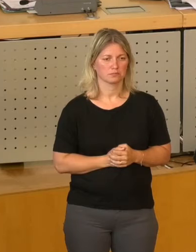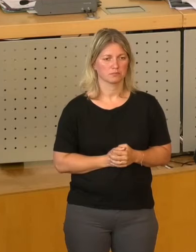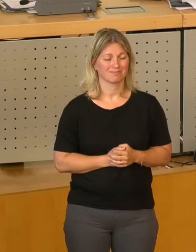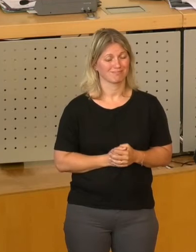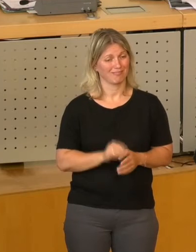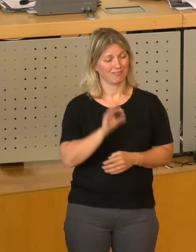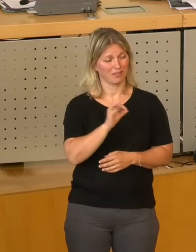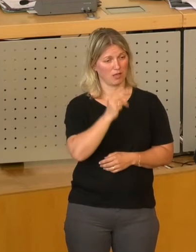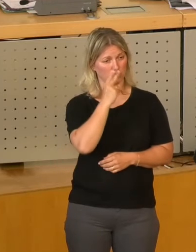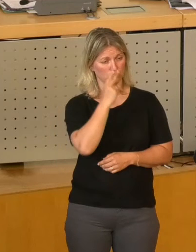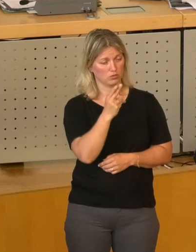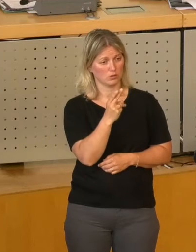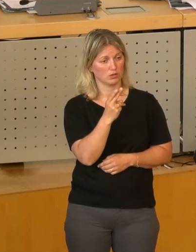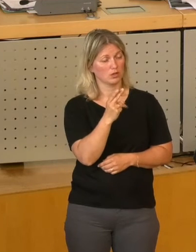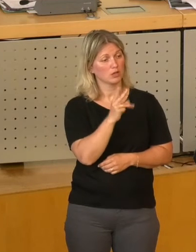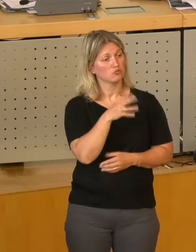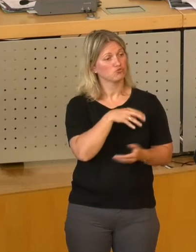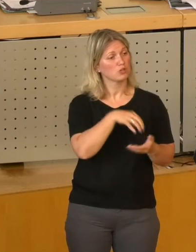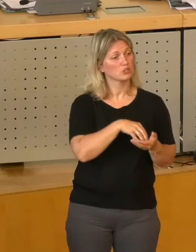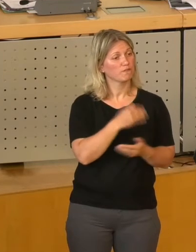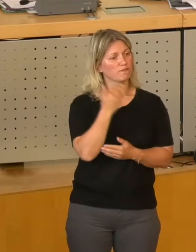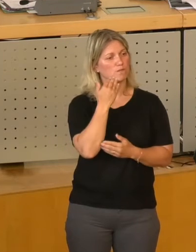die städtische Wohnungsbaugesellschaft